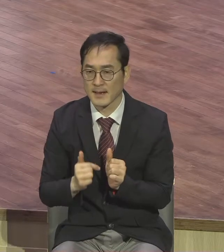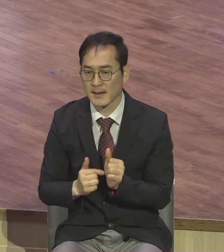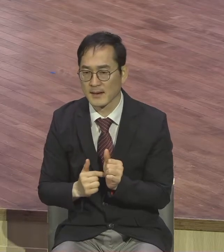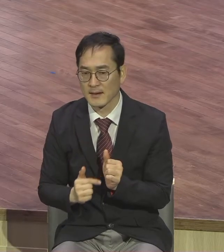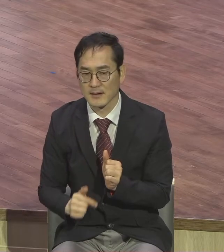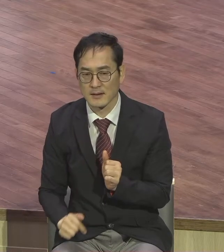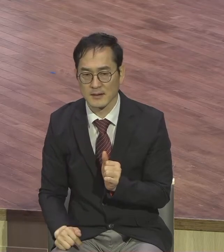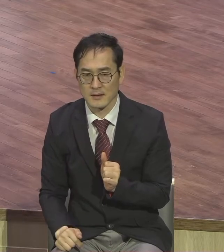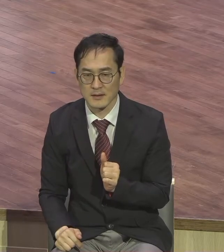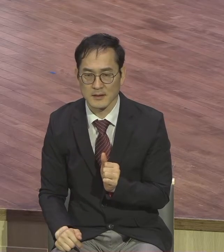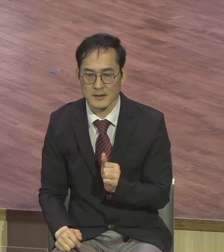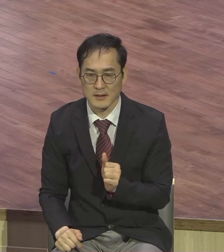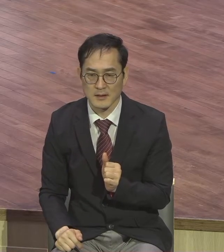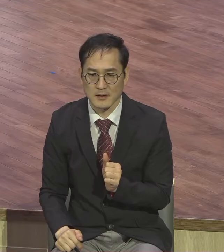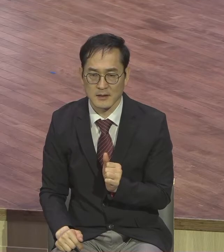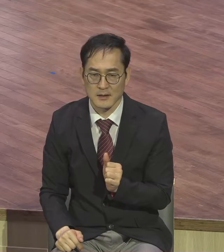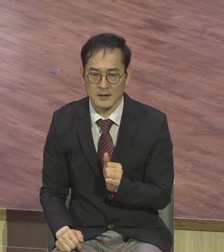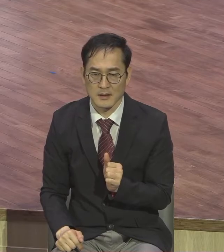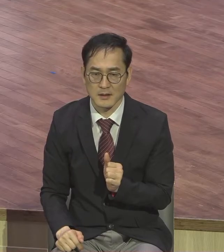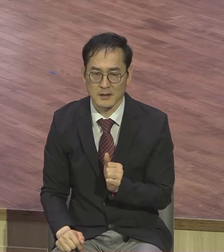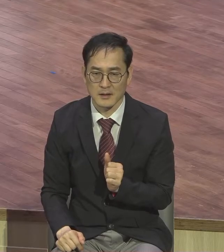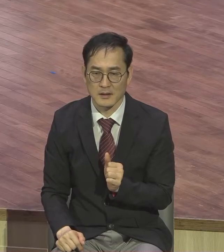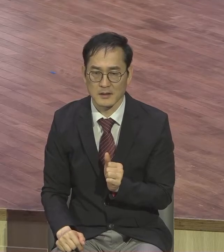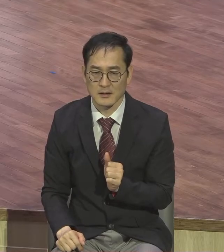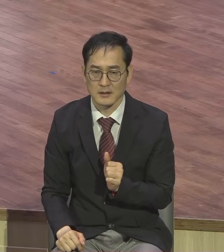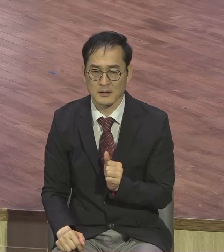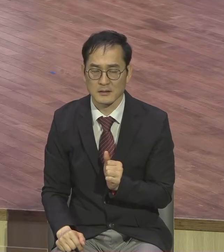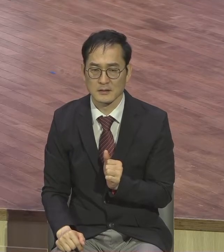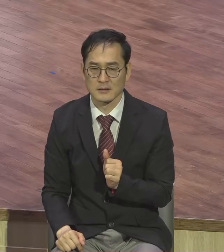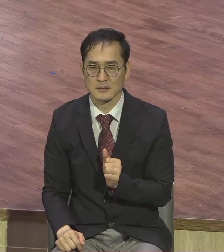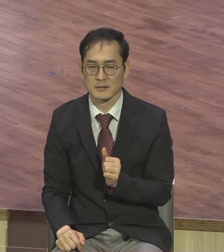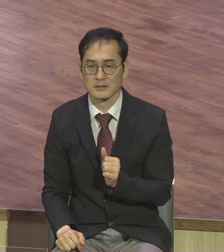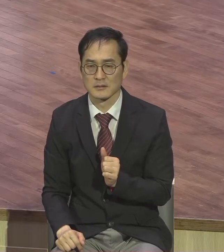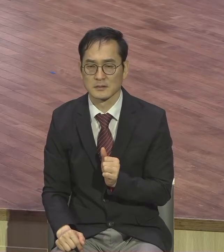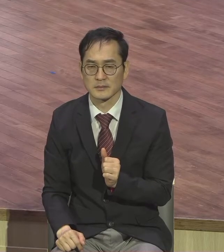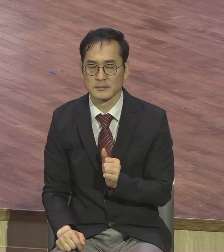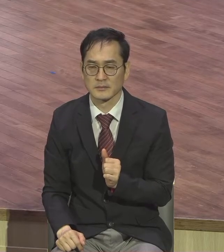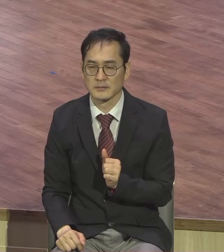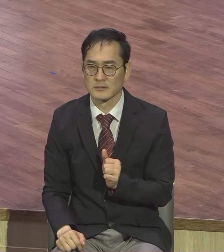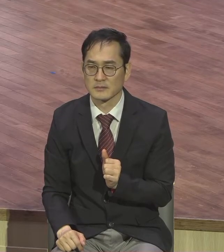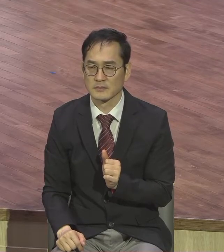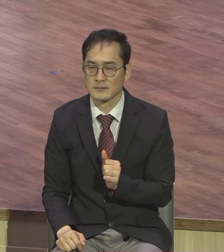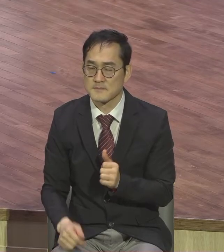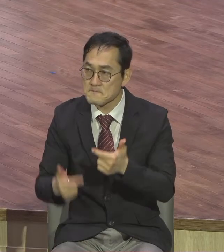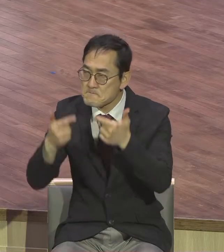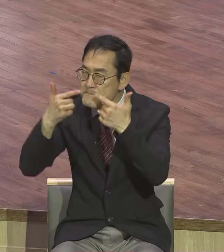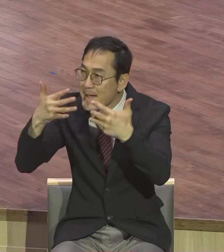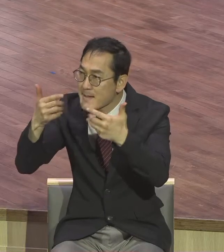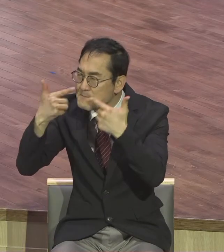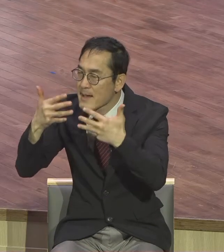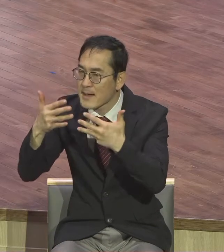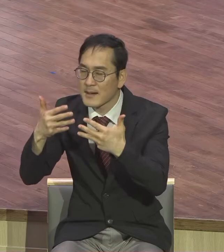구름 잡듯이 그렇게 찍 아니 너무너무 실감나는 신앙생활을